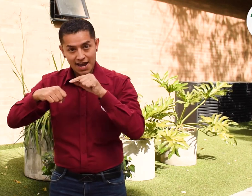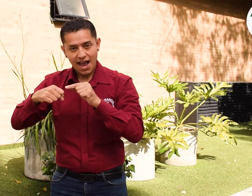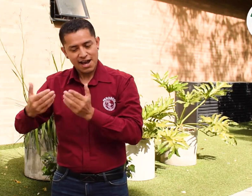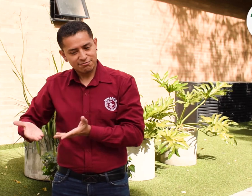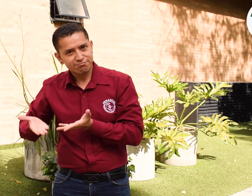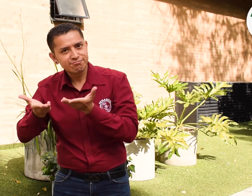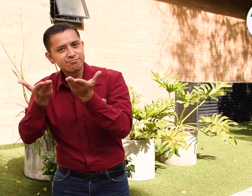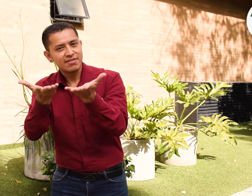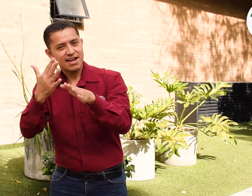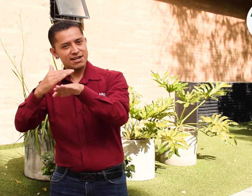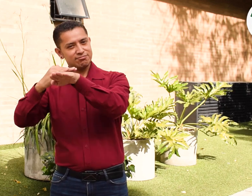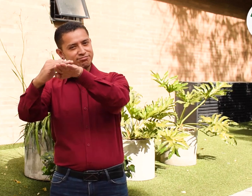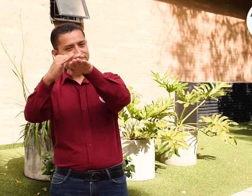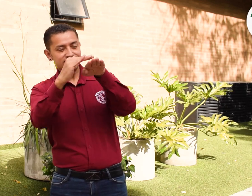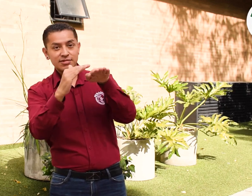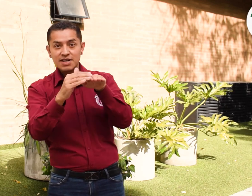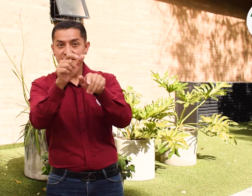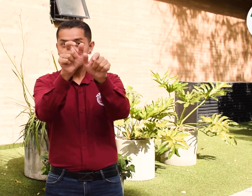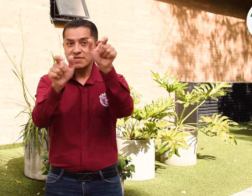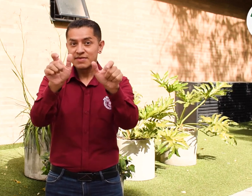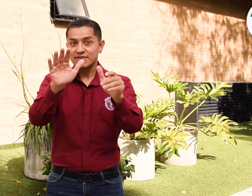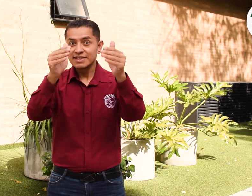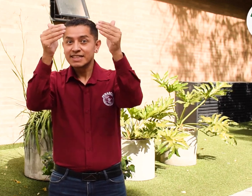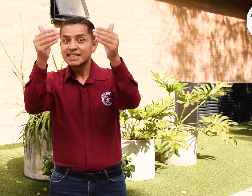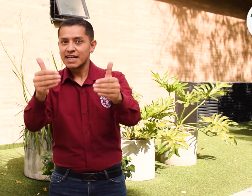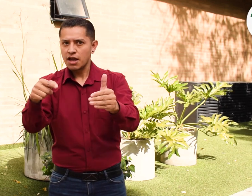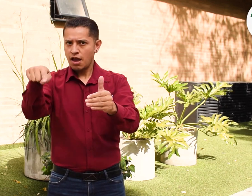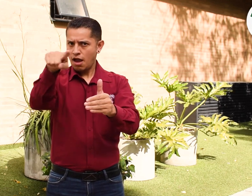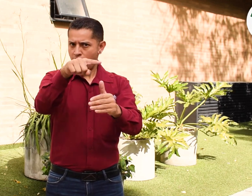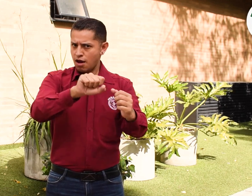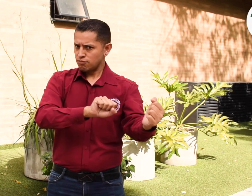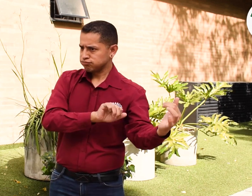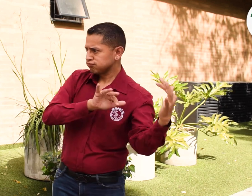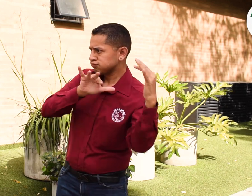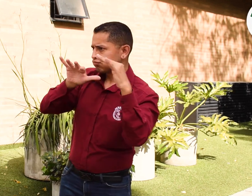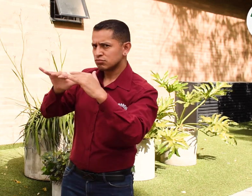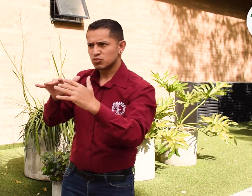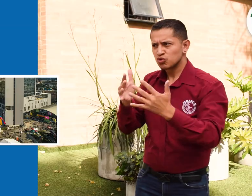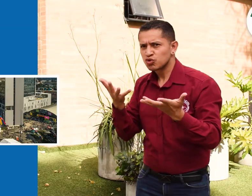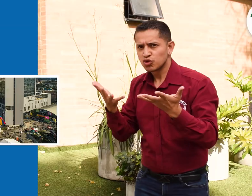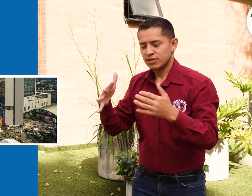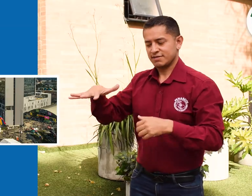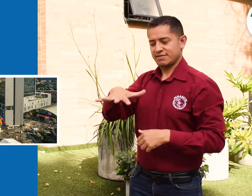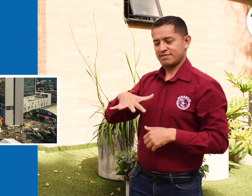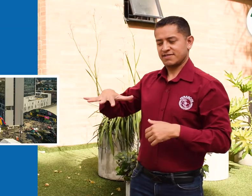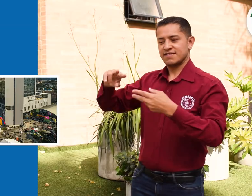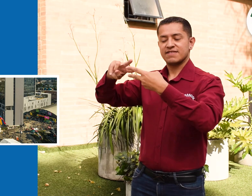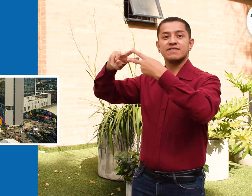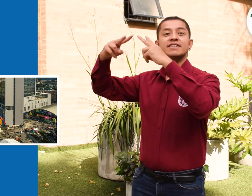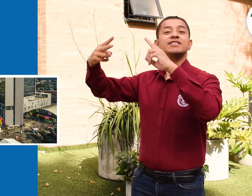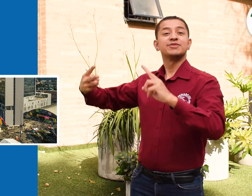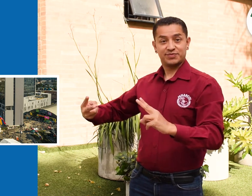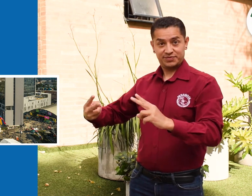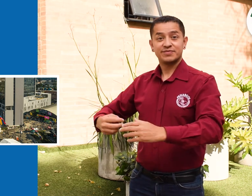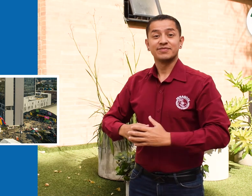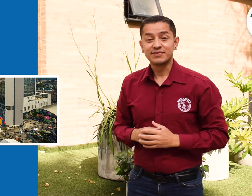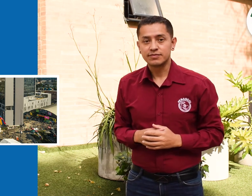Por eso, ellos extienden una invitación a las personas con discapacidad para que asistan a Corferias.